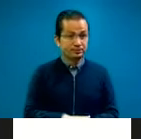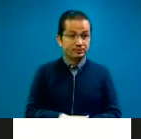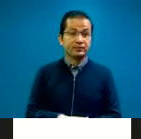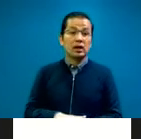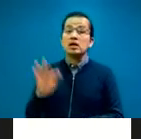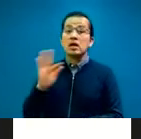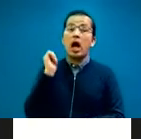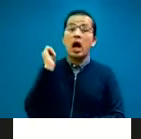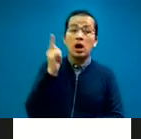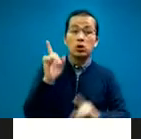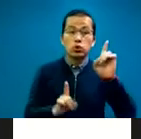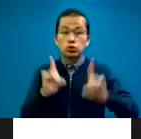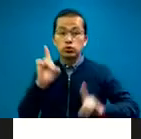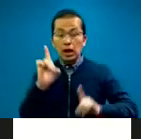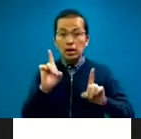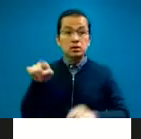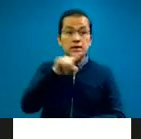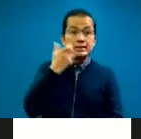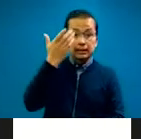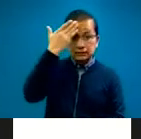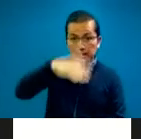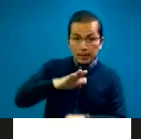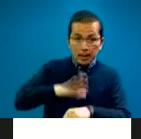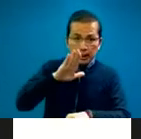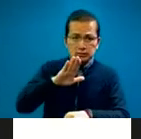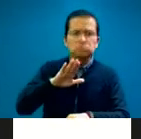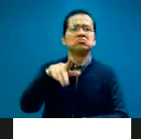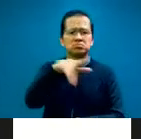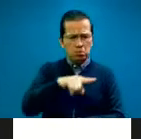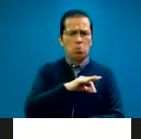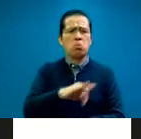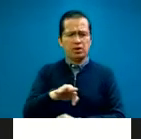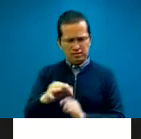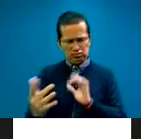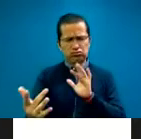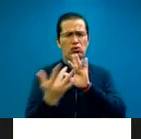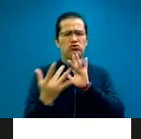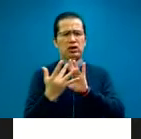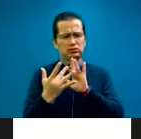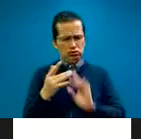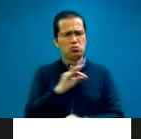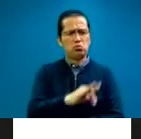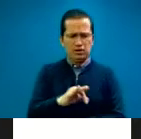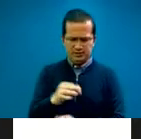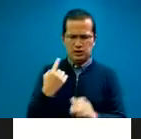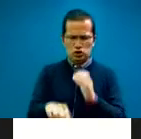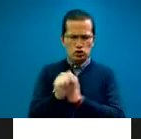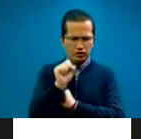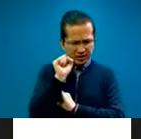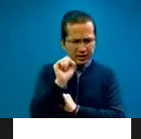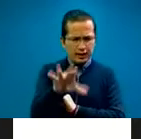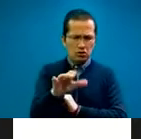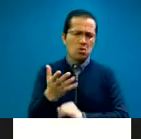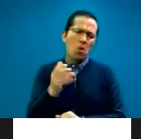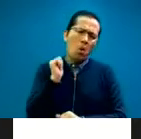pregunta, si quieren saber más información, por favor, que nos lo hagan saber. Podemos compartir correo electrónico y información